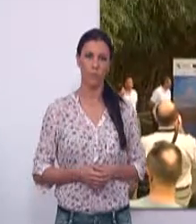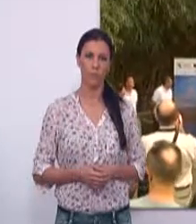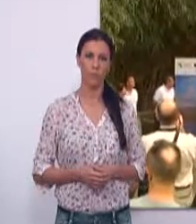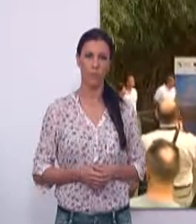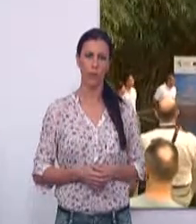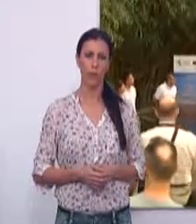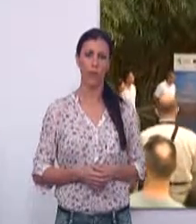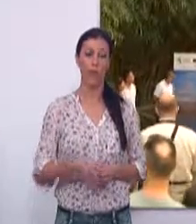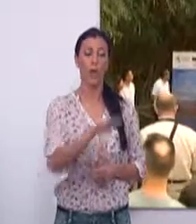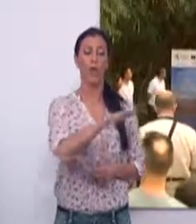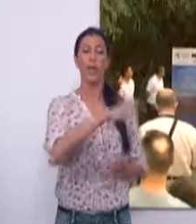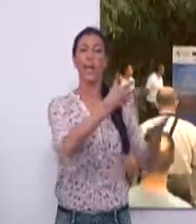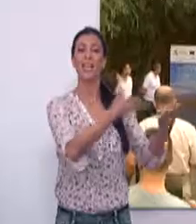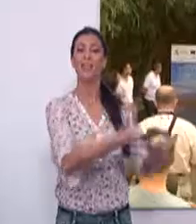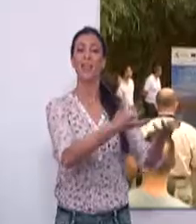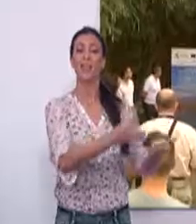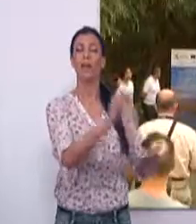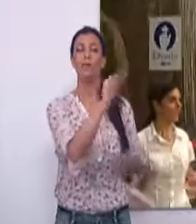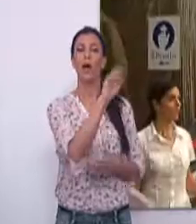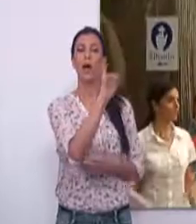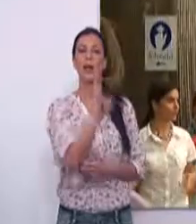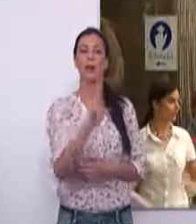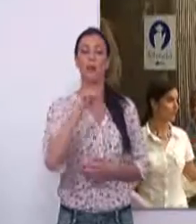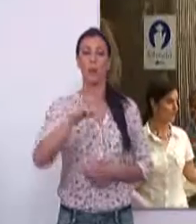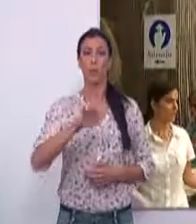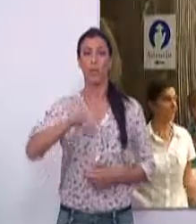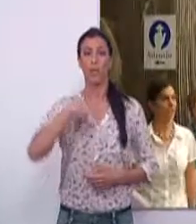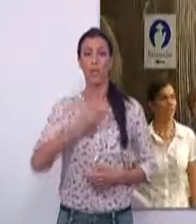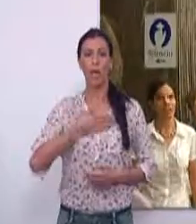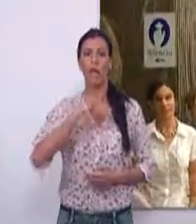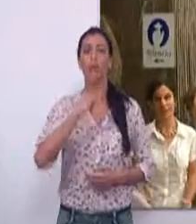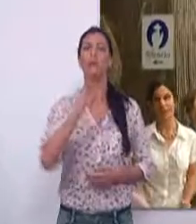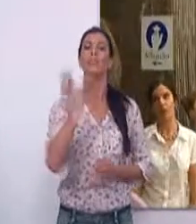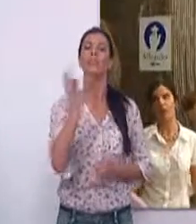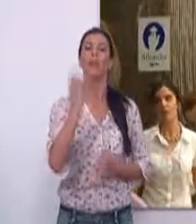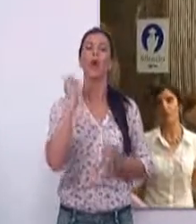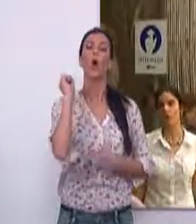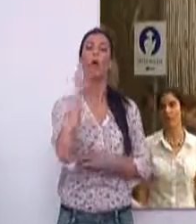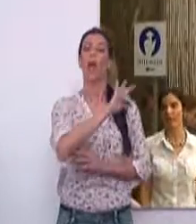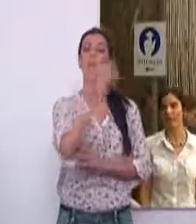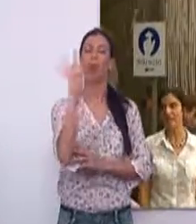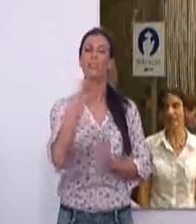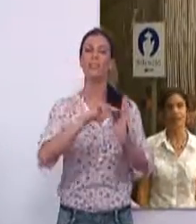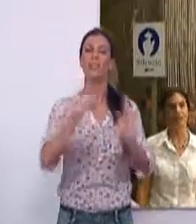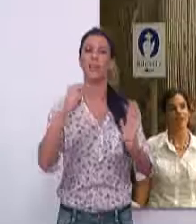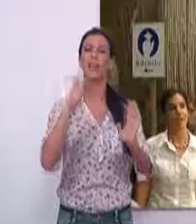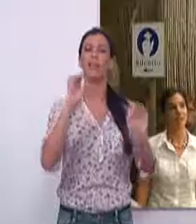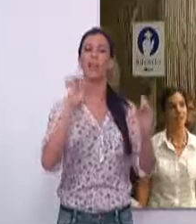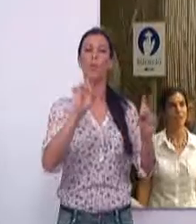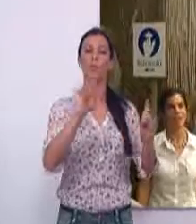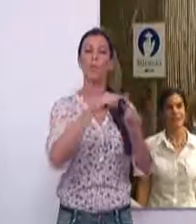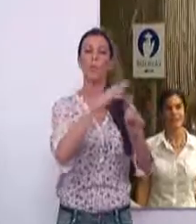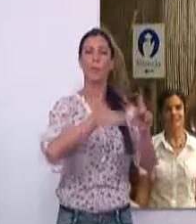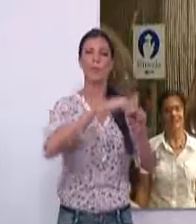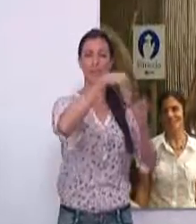La denominada Charca de Suárez ha acogido mañana y pasado unas jornadas técnicas sobre la educación ambiental en